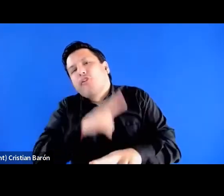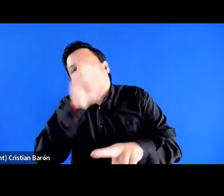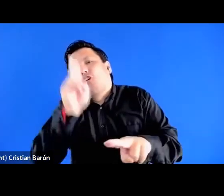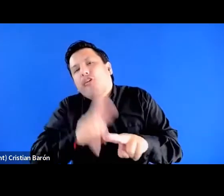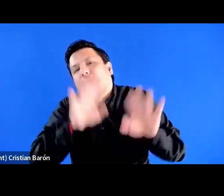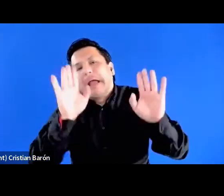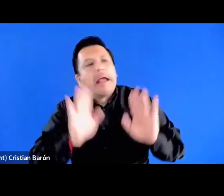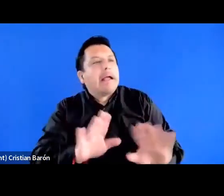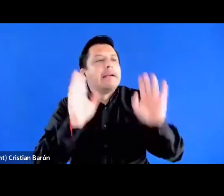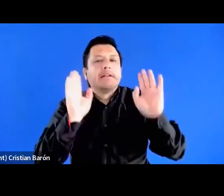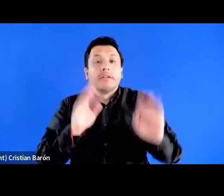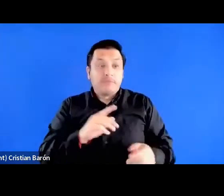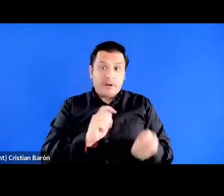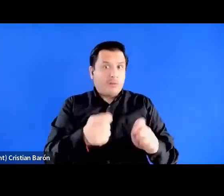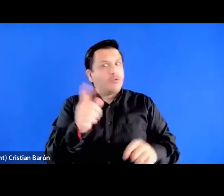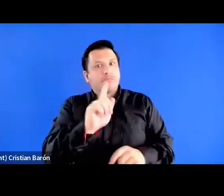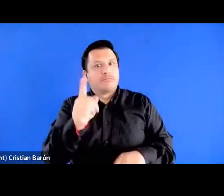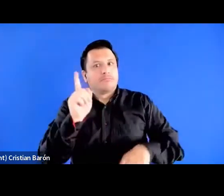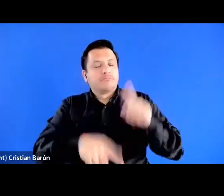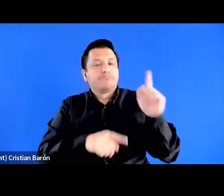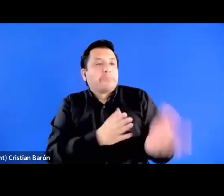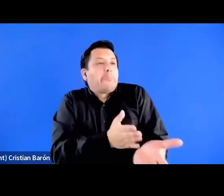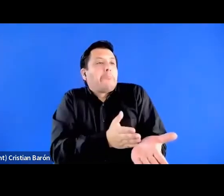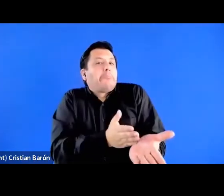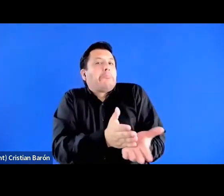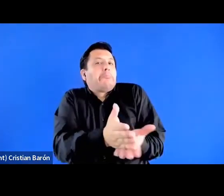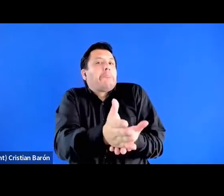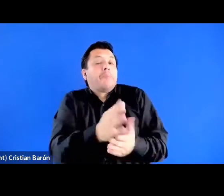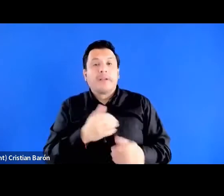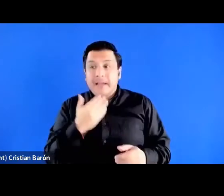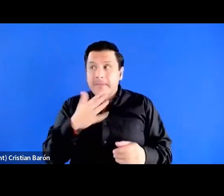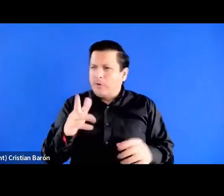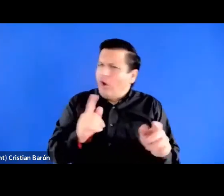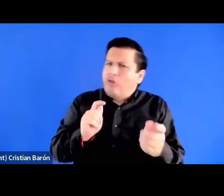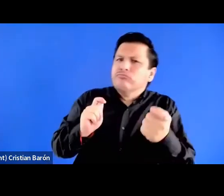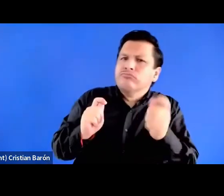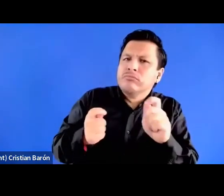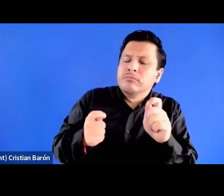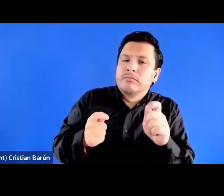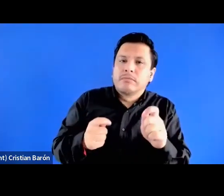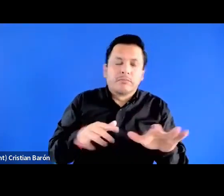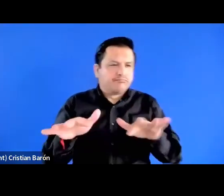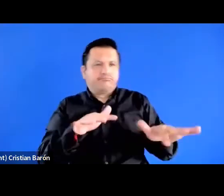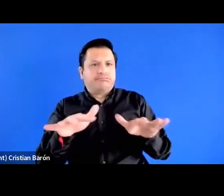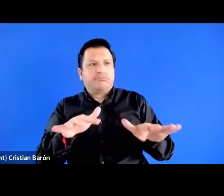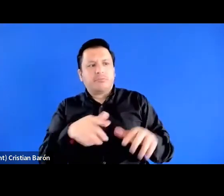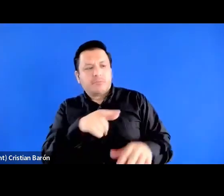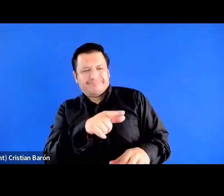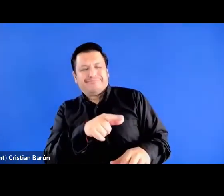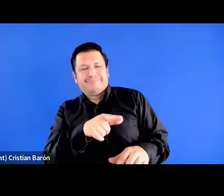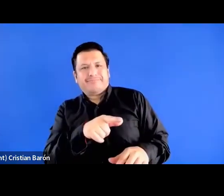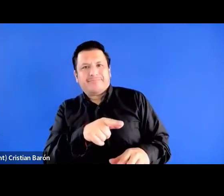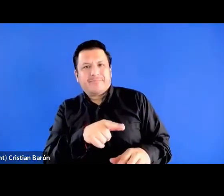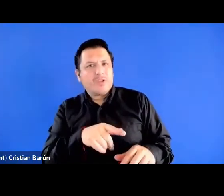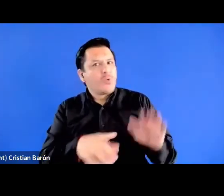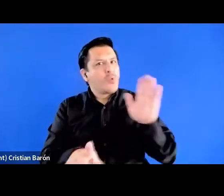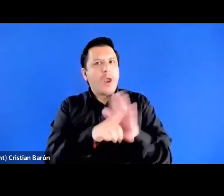que no se puede cambiar y que cuando se pretende transformar se vive como una pretensión ilegítima,